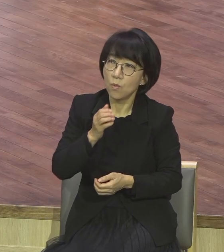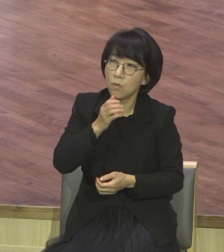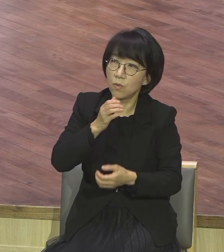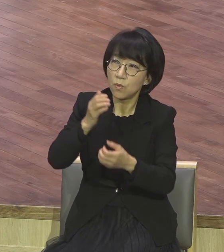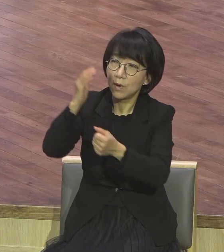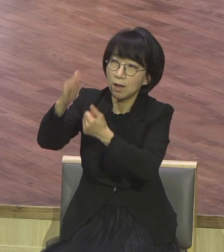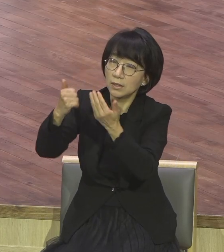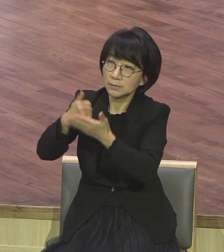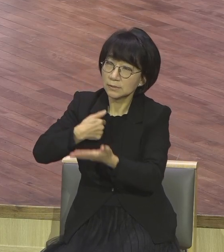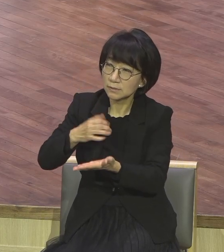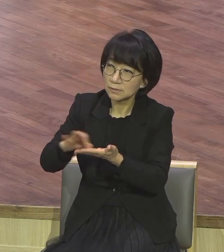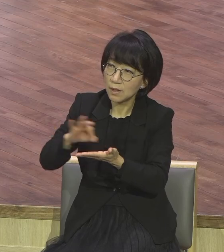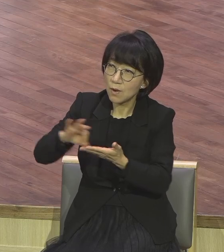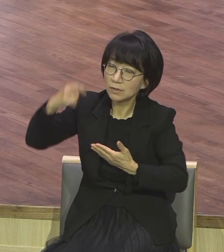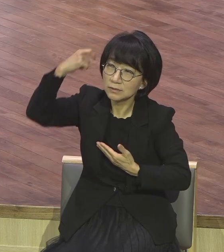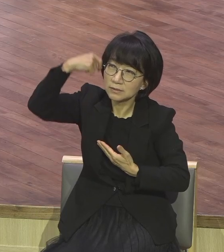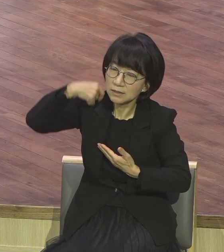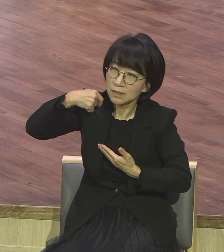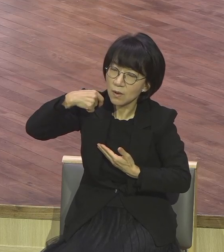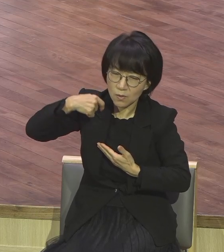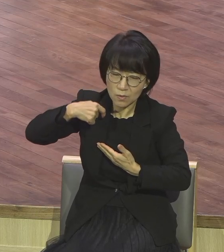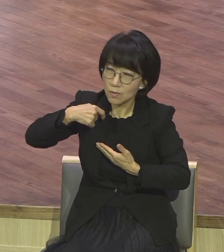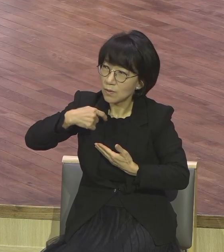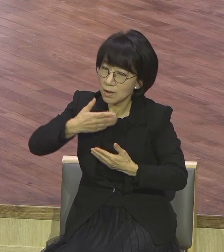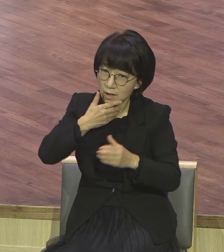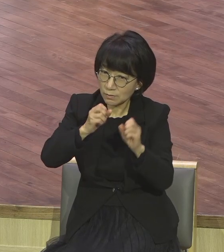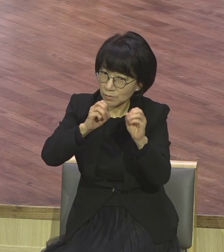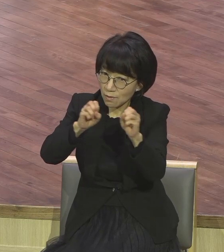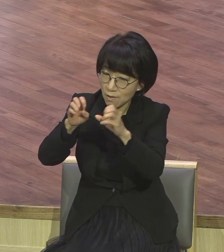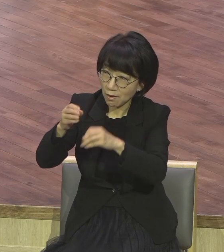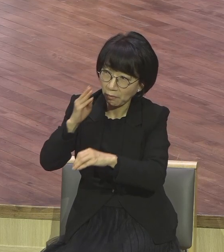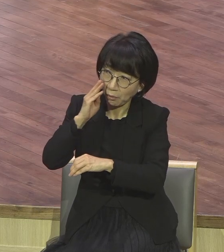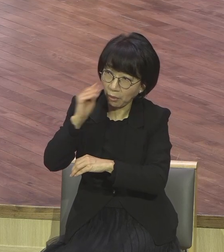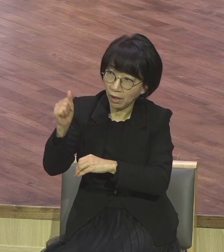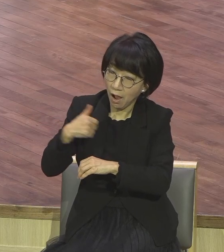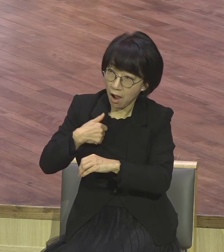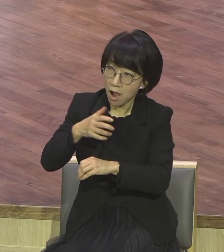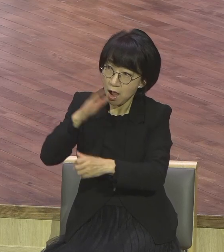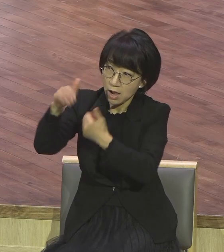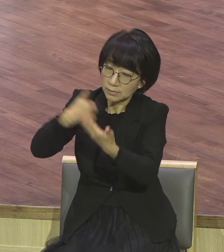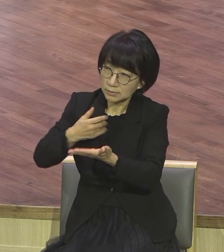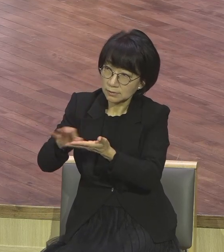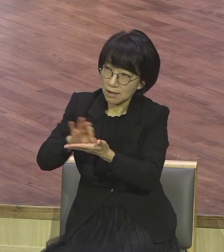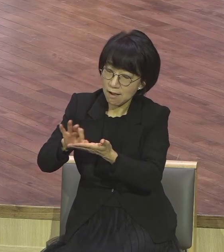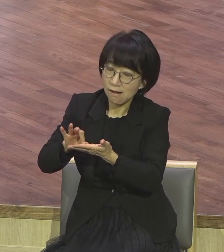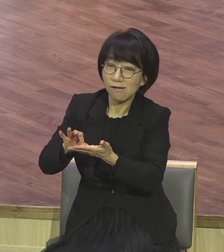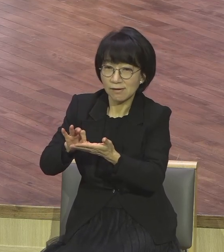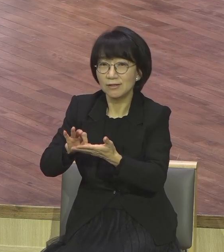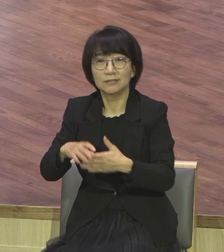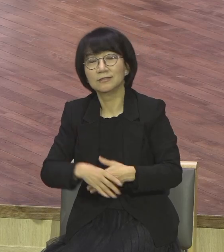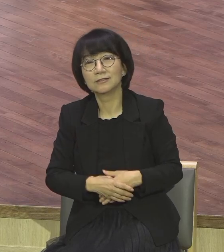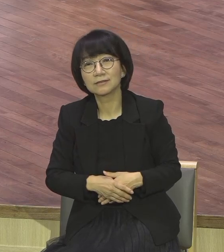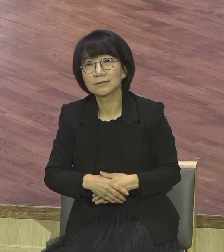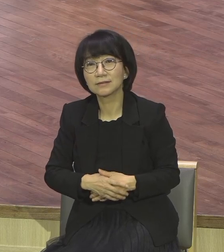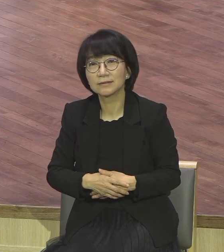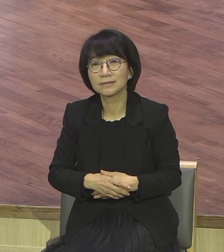서신에 그런 걸 체험 못해요 현장에 안 가기 때문에 제가 그랬습니다 보태신앙입니다